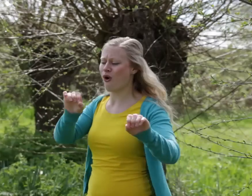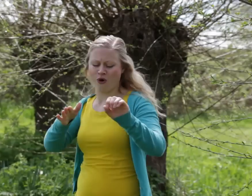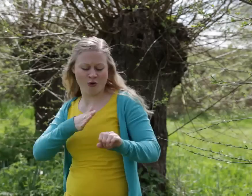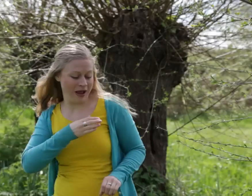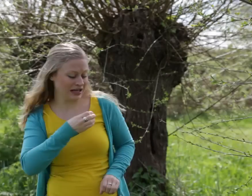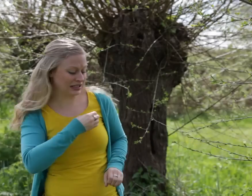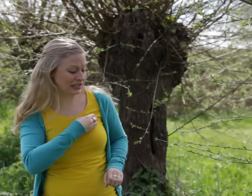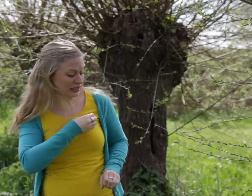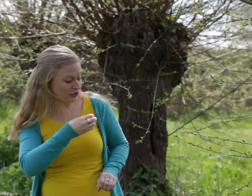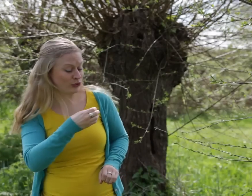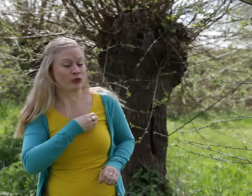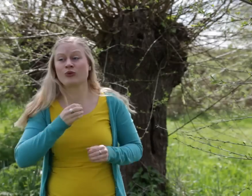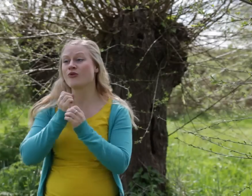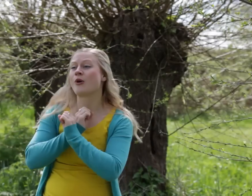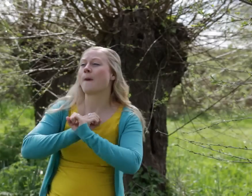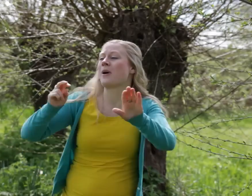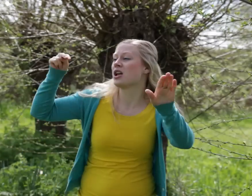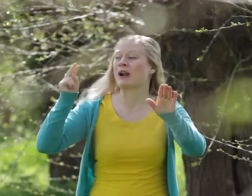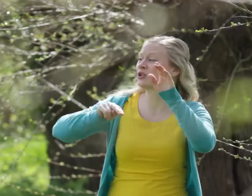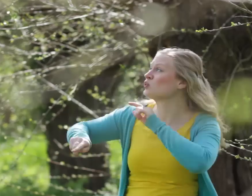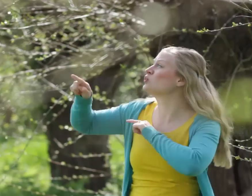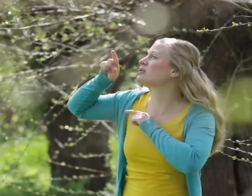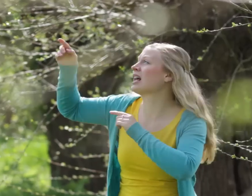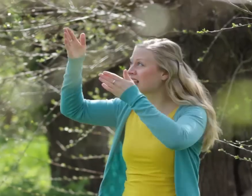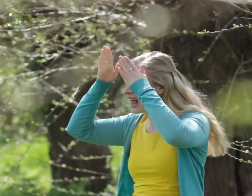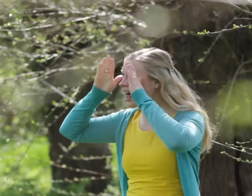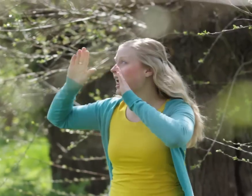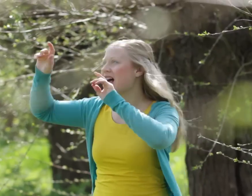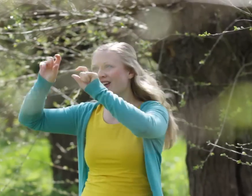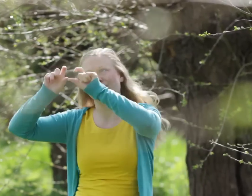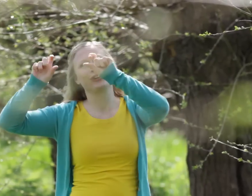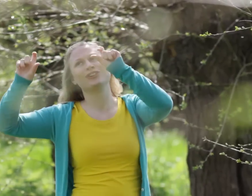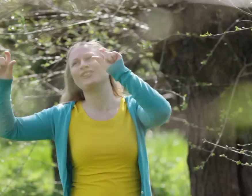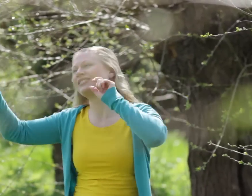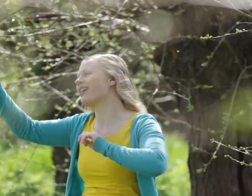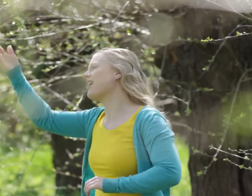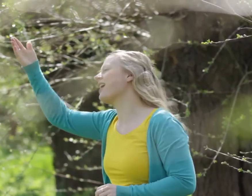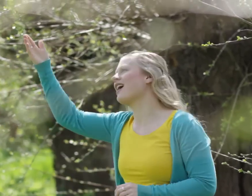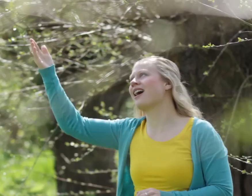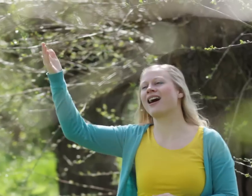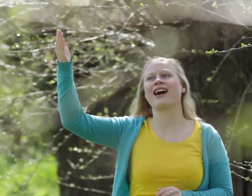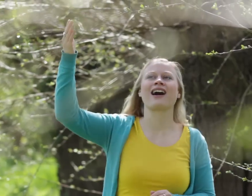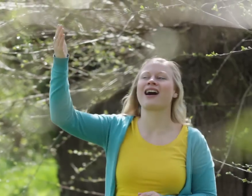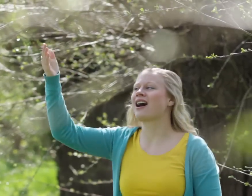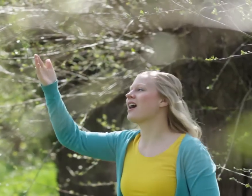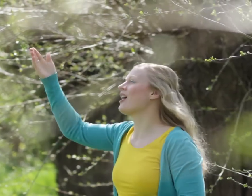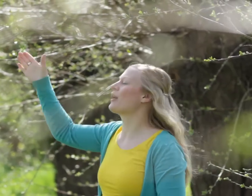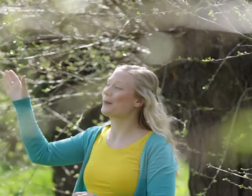mijn tier Ruist u zijn mijn heilige naam